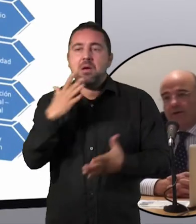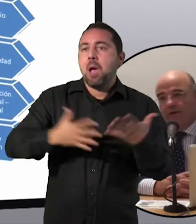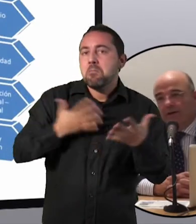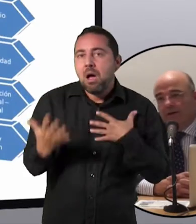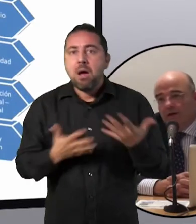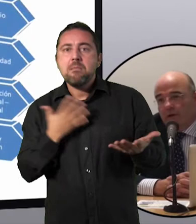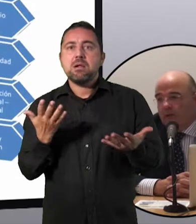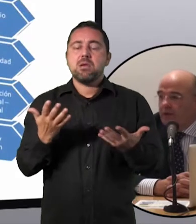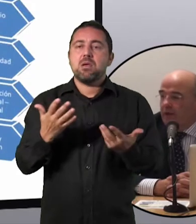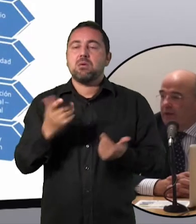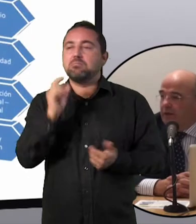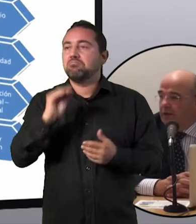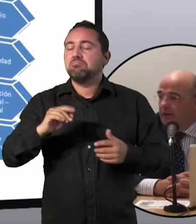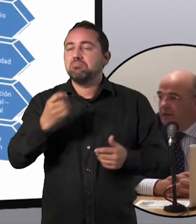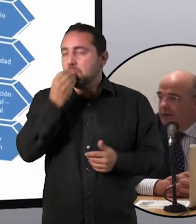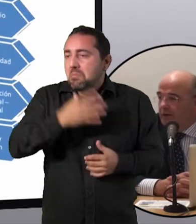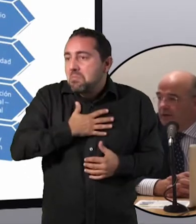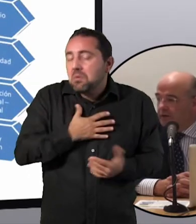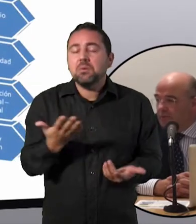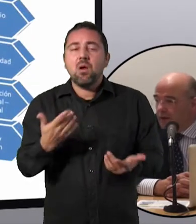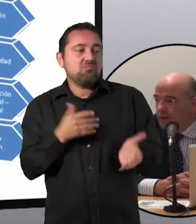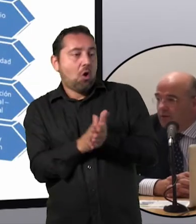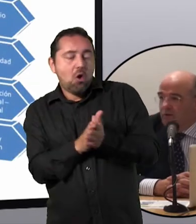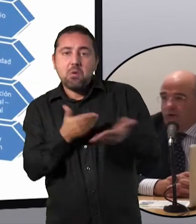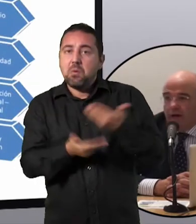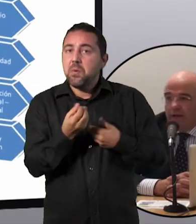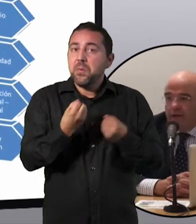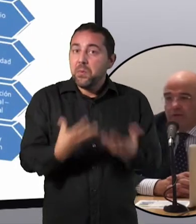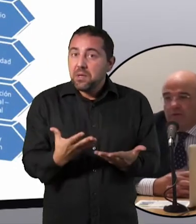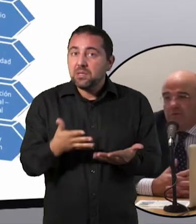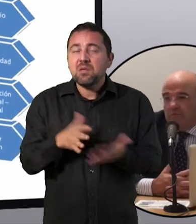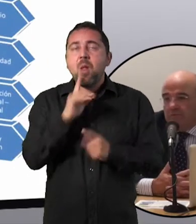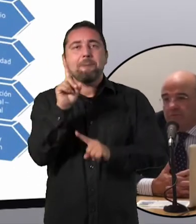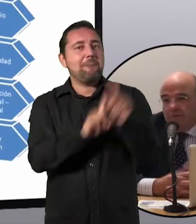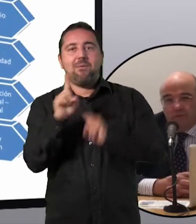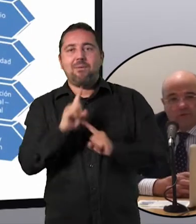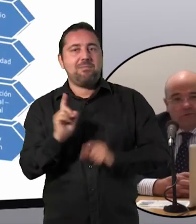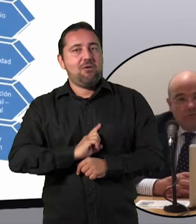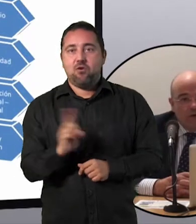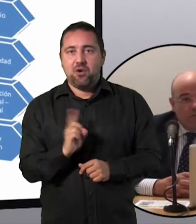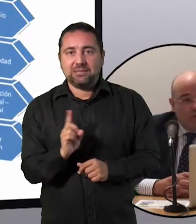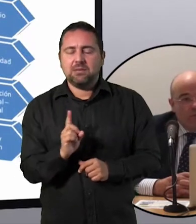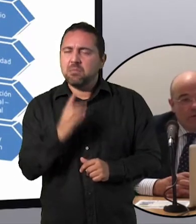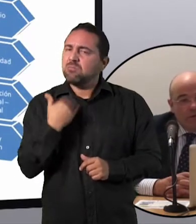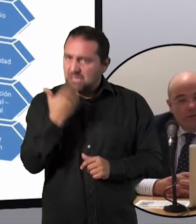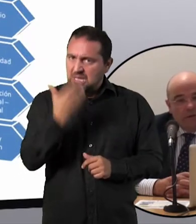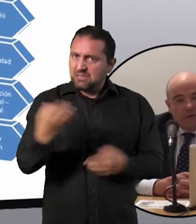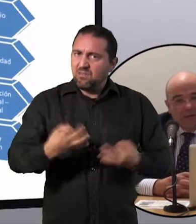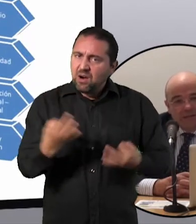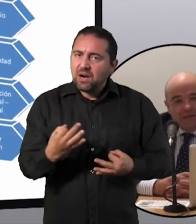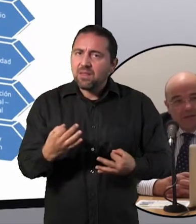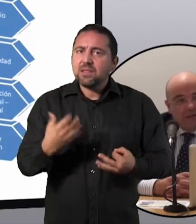jefa amable y simpático y colega y tal y cual, bueno, pues tampoco es un gran problema.